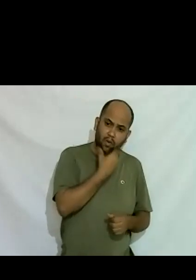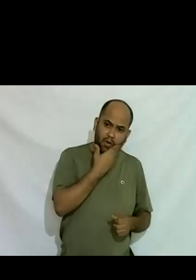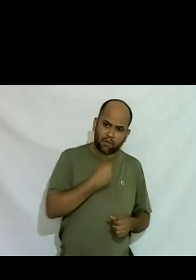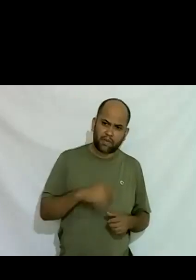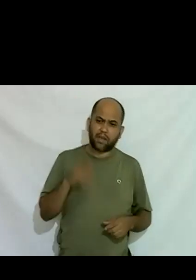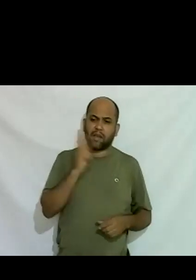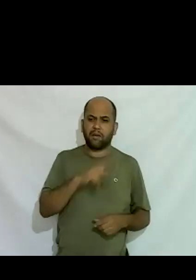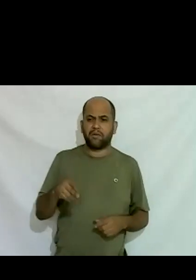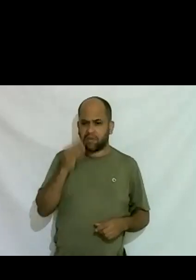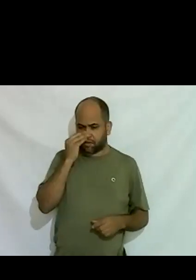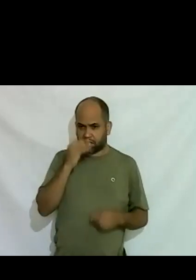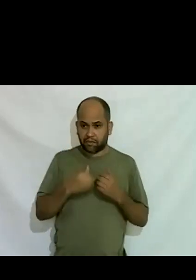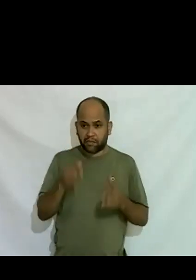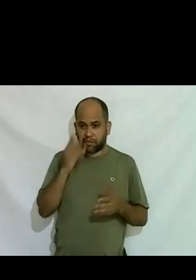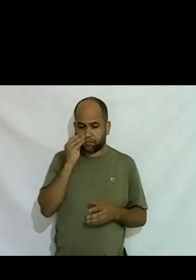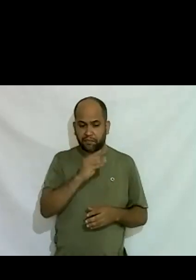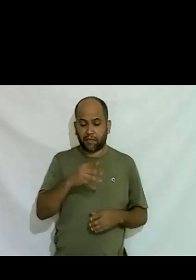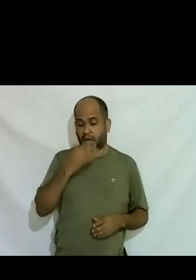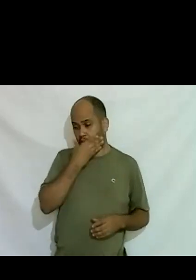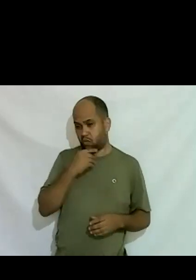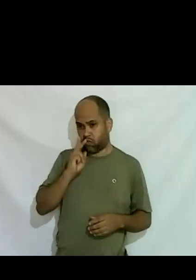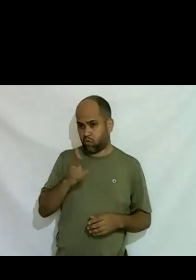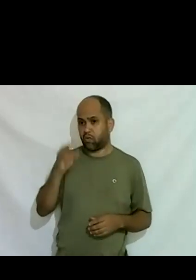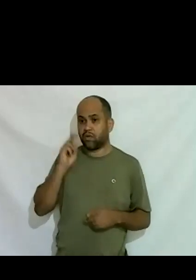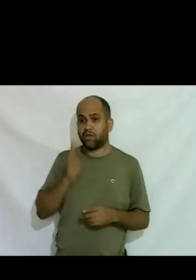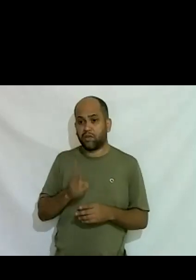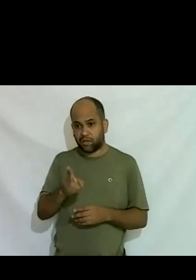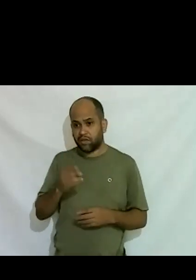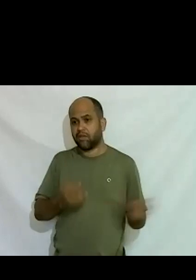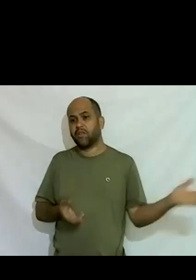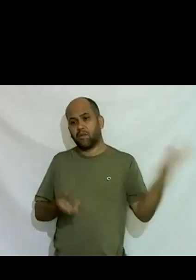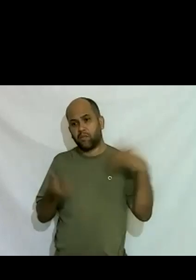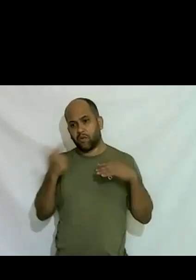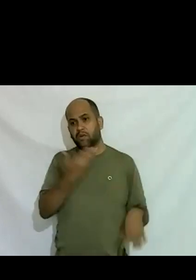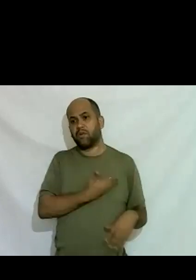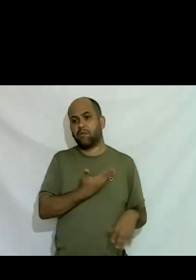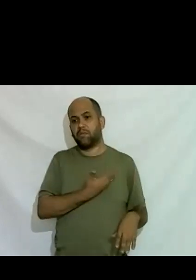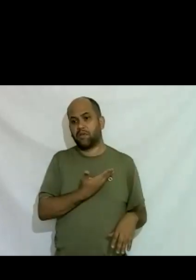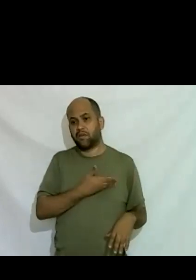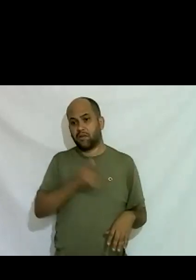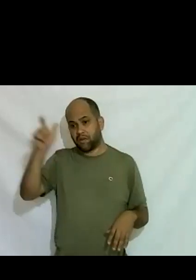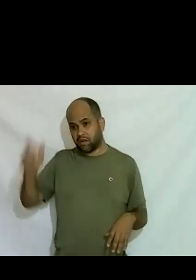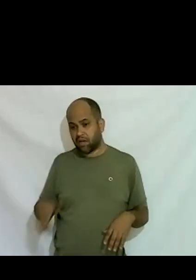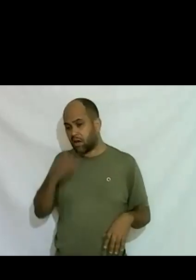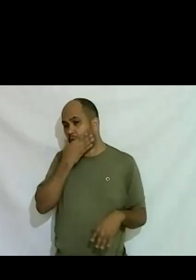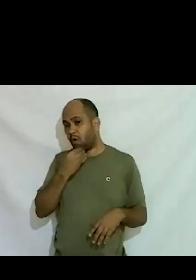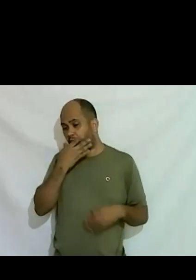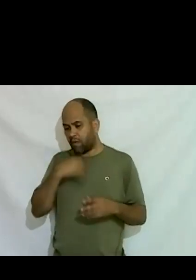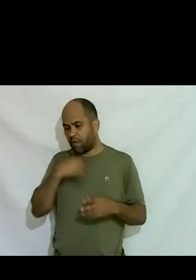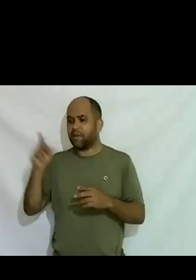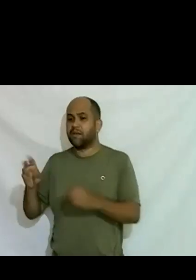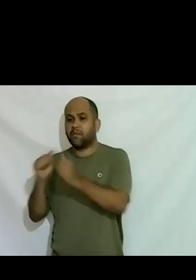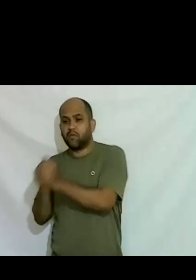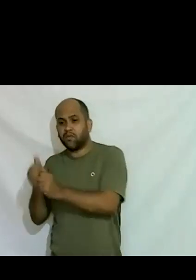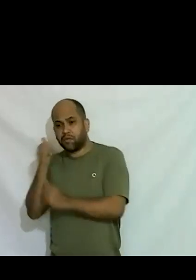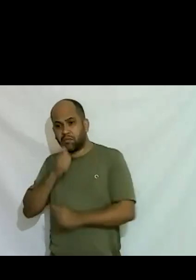professora no começo não ligou mas ele continuou insistindo trouxe outros colegas e falava olha é menino fica com as meninas e os outros